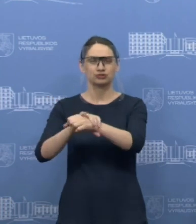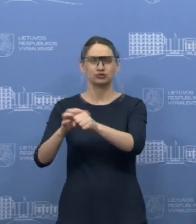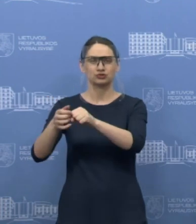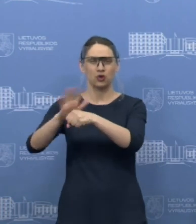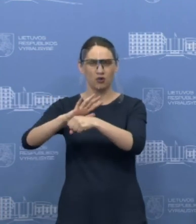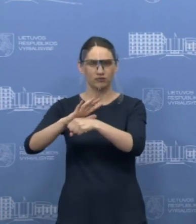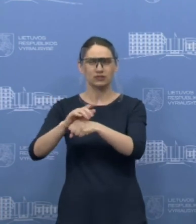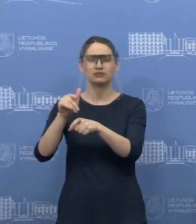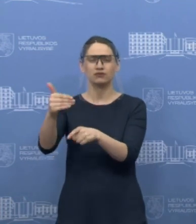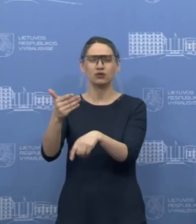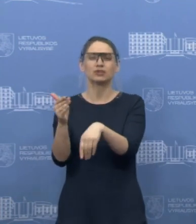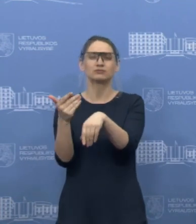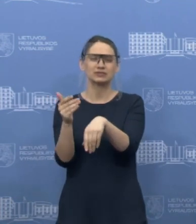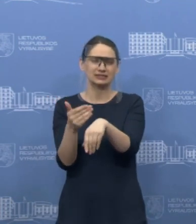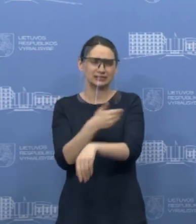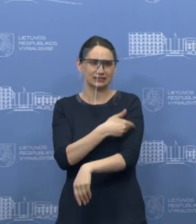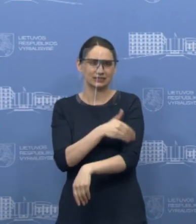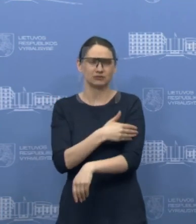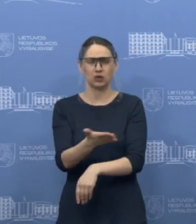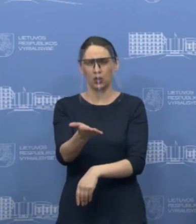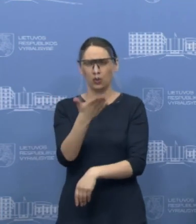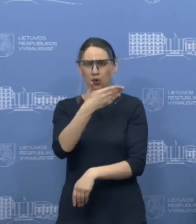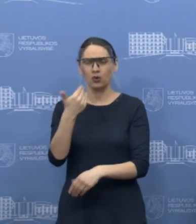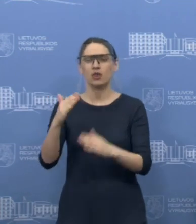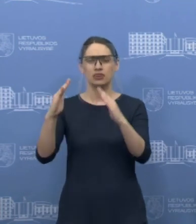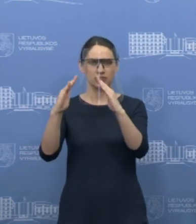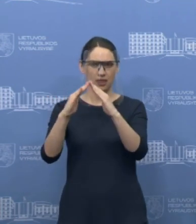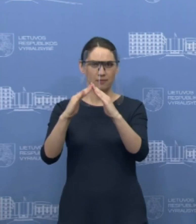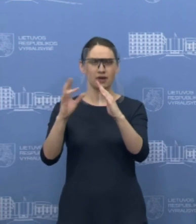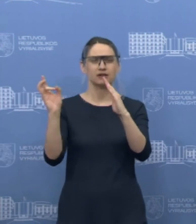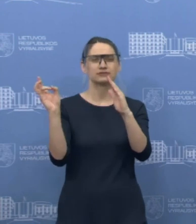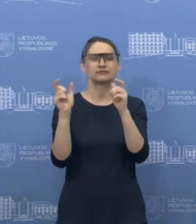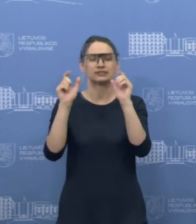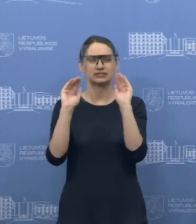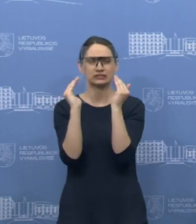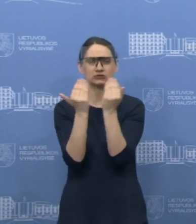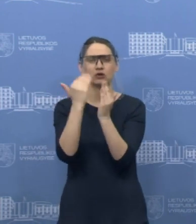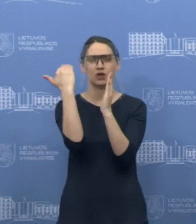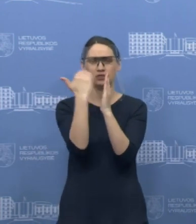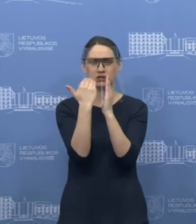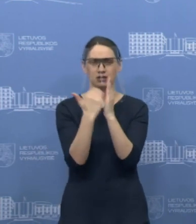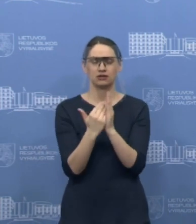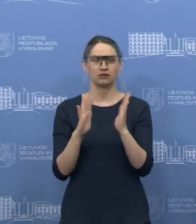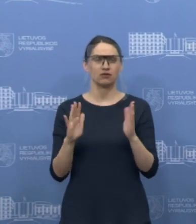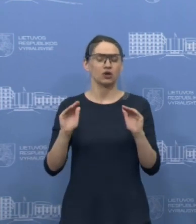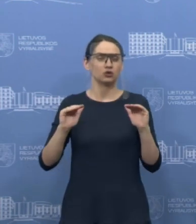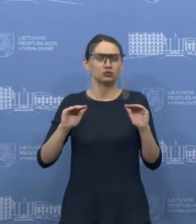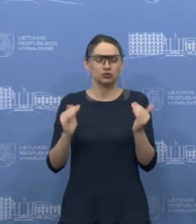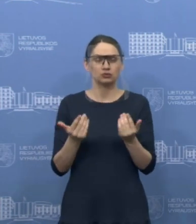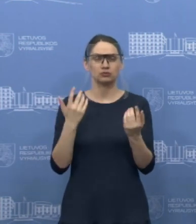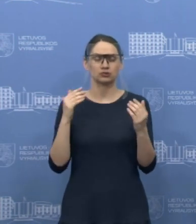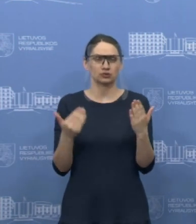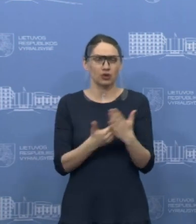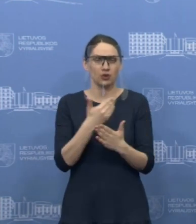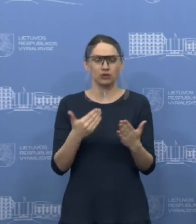bet kuriems pasireiškia tik lengvi simptomai izoliavimo namuose taisyklės. Tai trumpai šiuo metu tokia situacija,